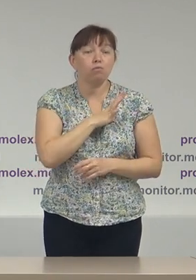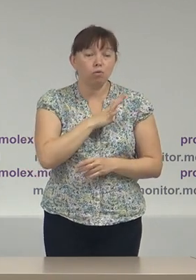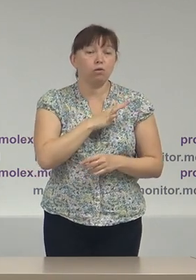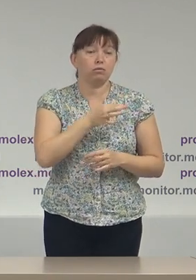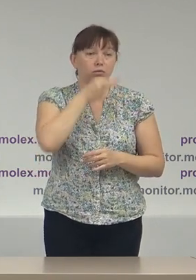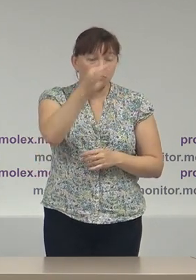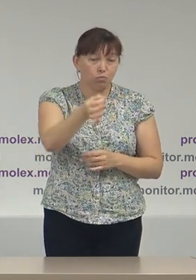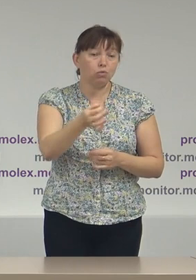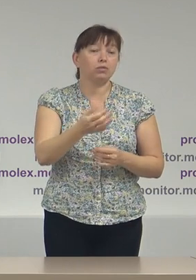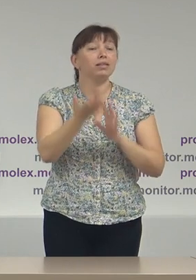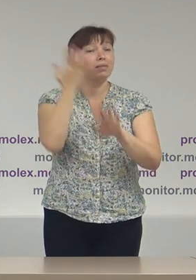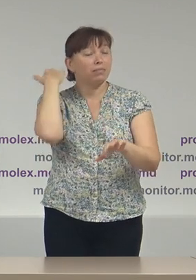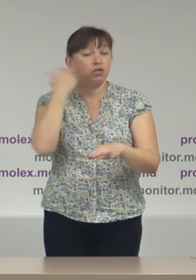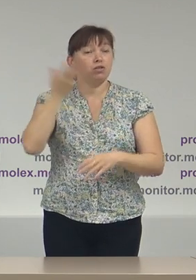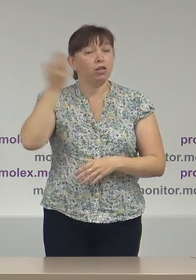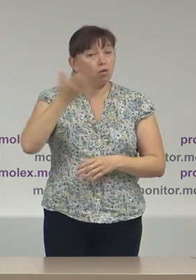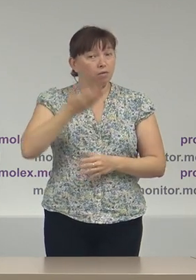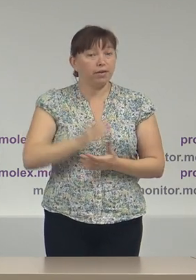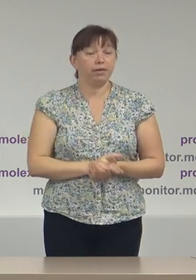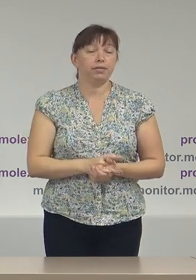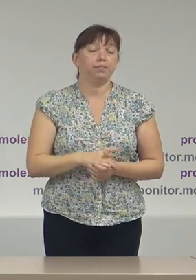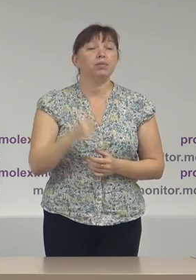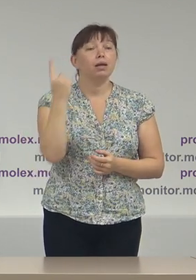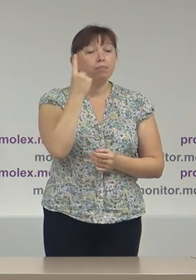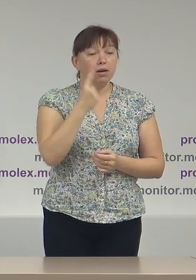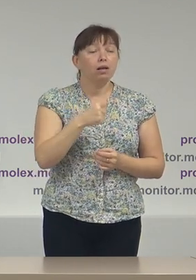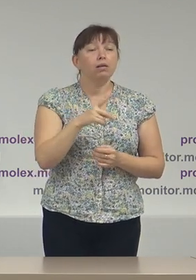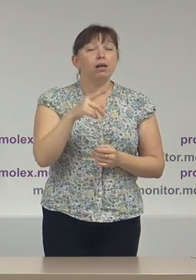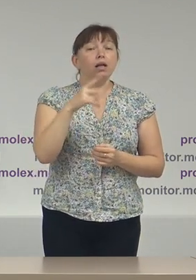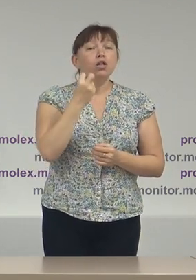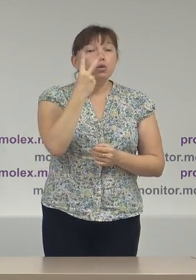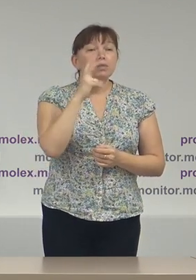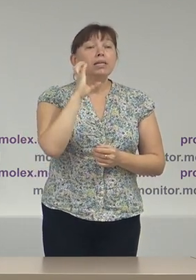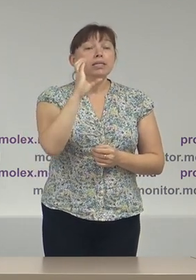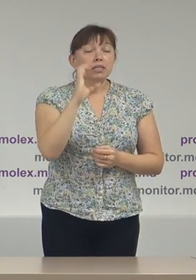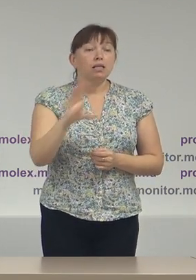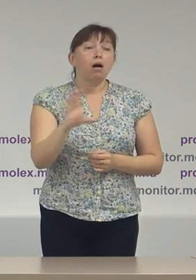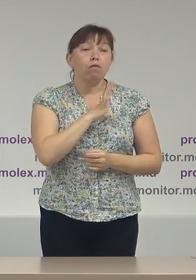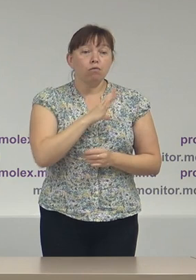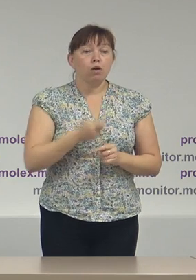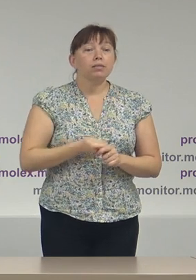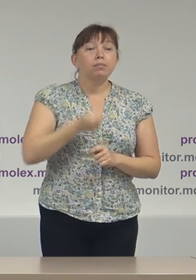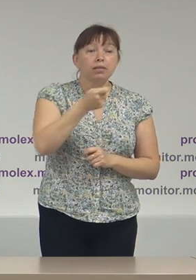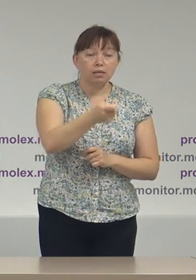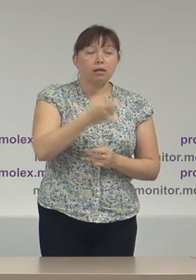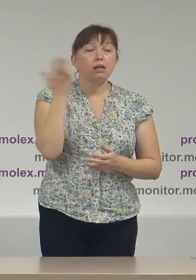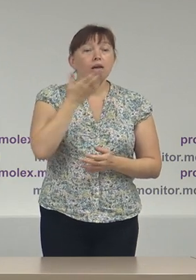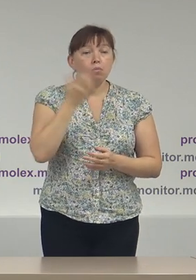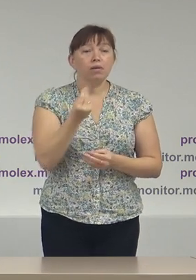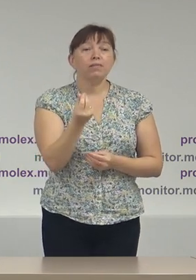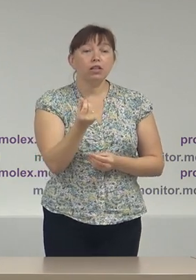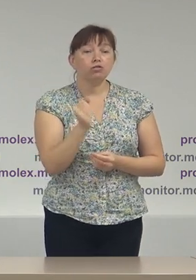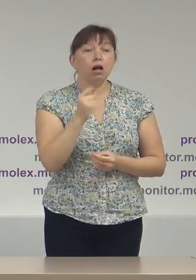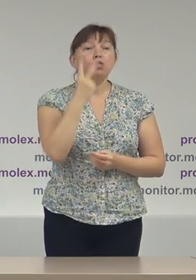exprimate și la conferință precedentă. În primul rând, la data de 12 septembrie, au fost prezentate raportele financiare